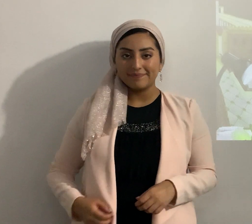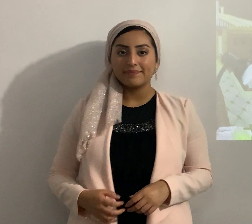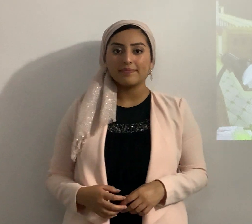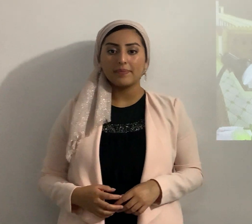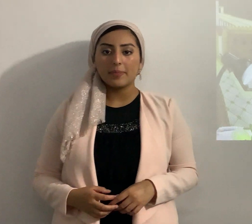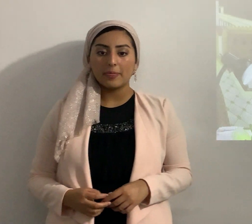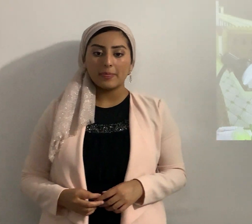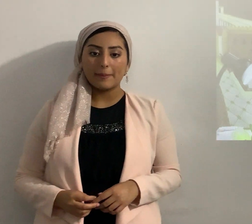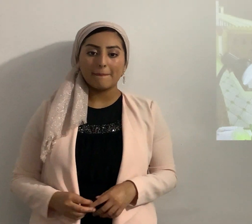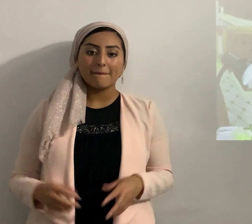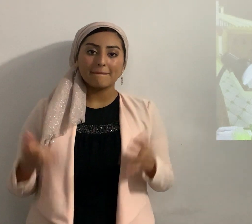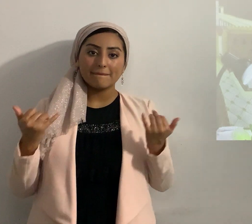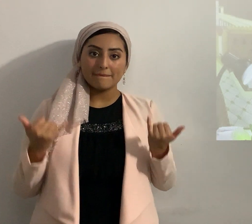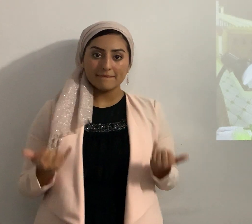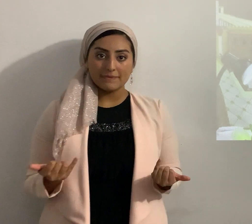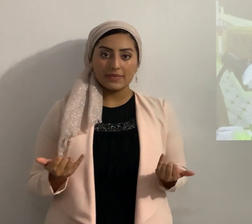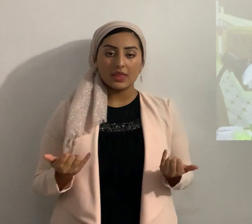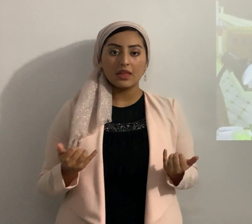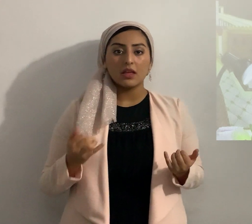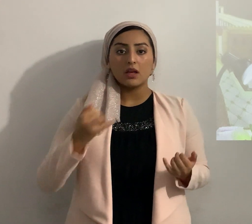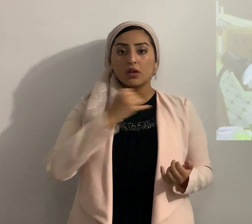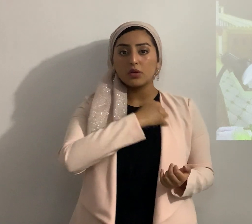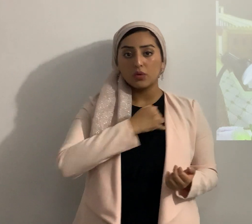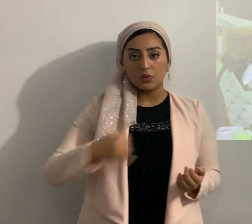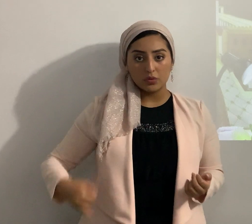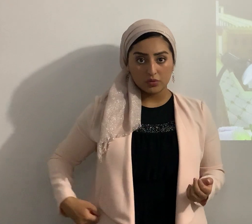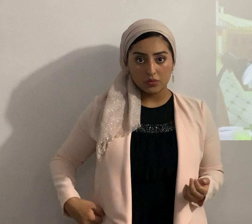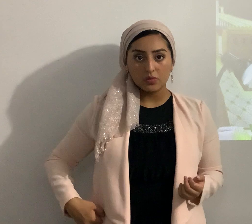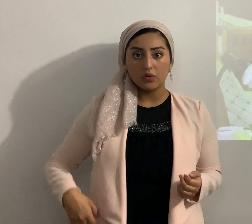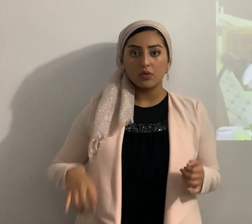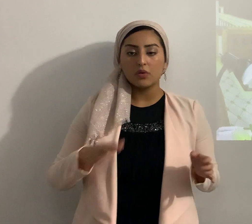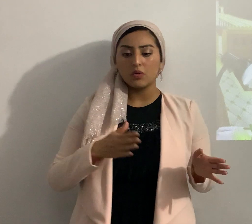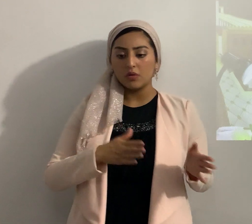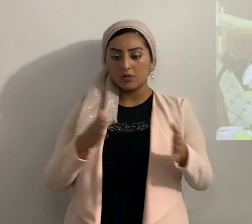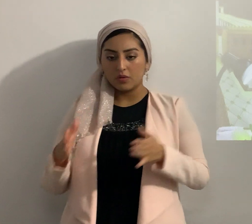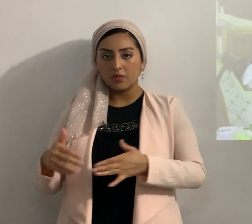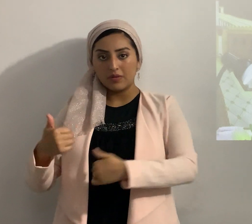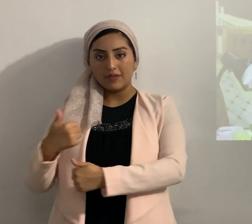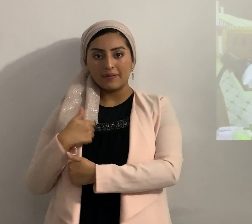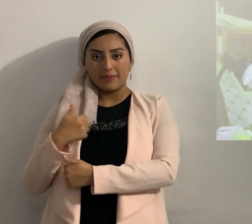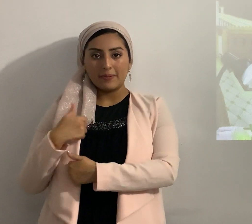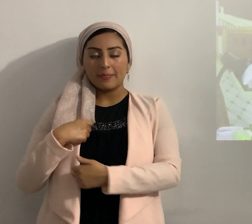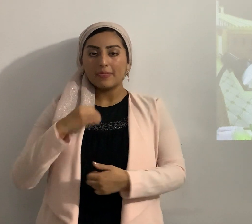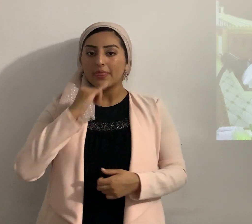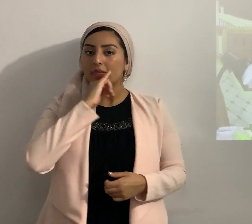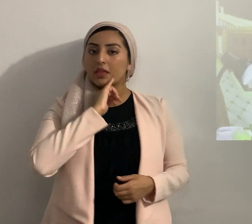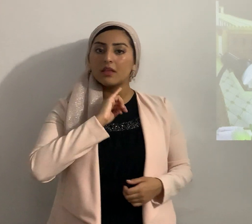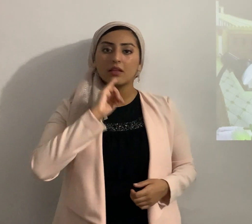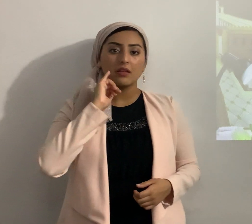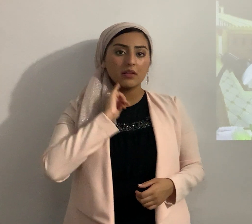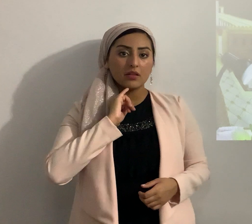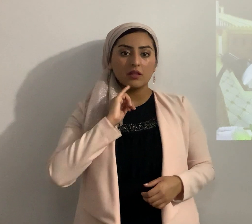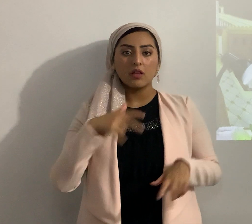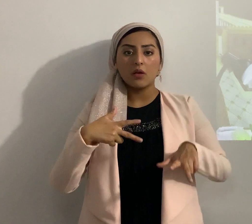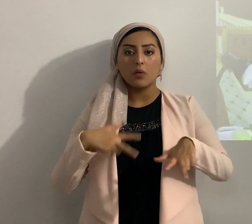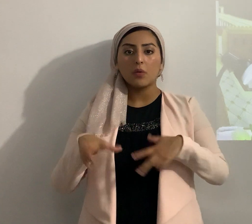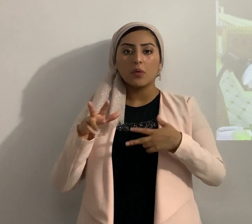ahora tanto Josué como los soldados de Israel caminaron 5